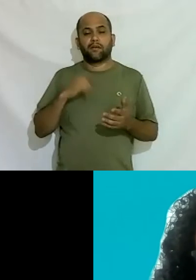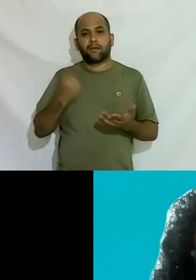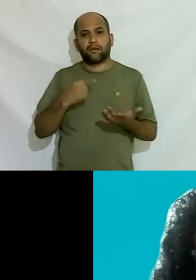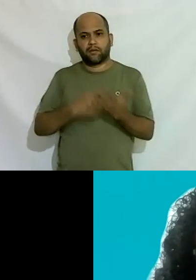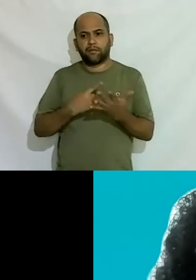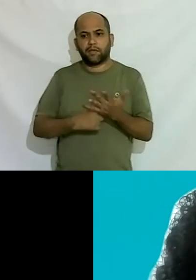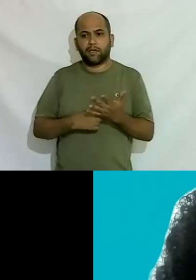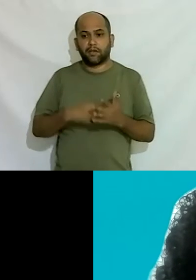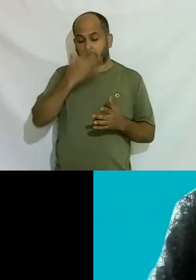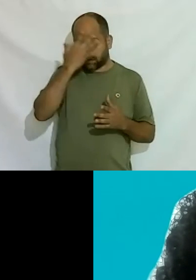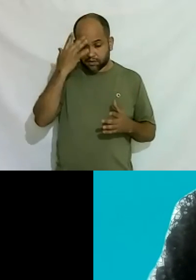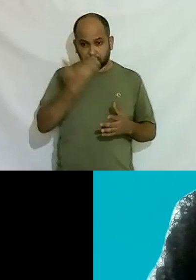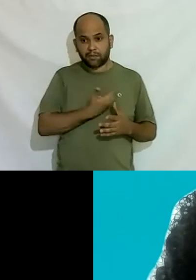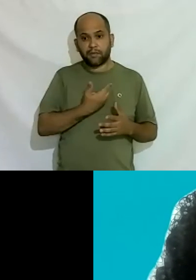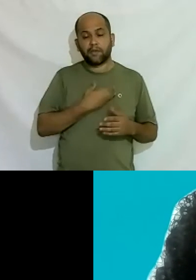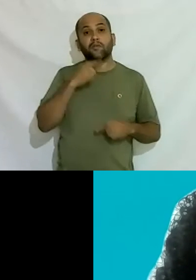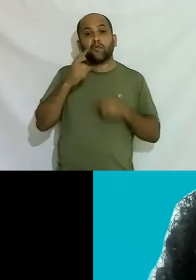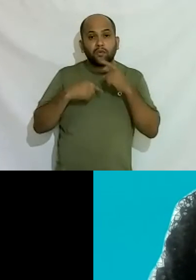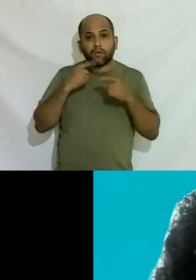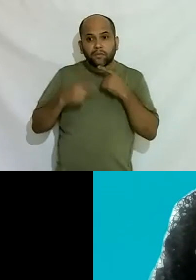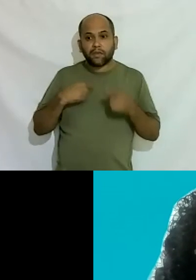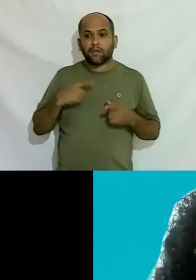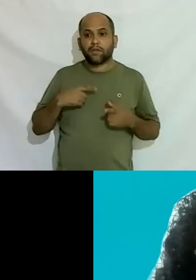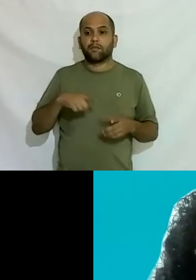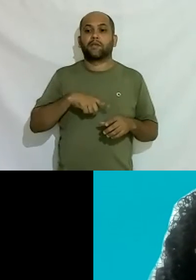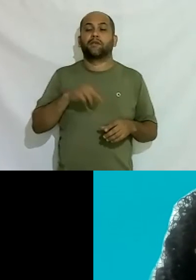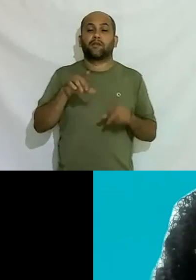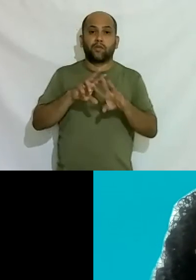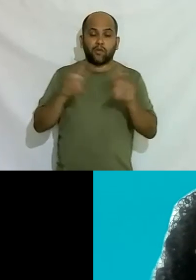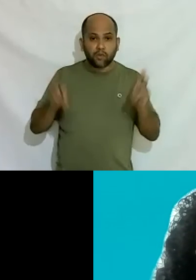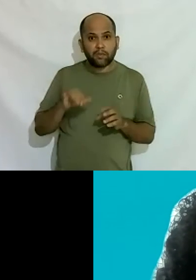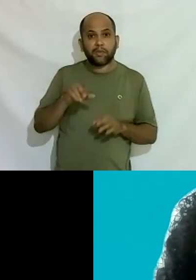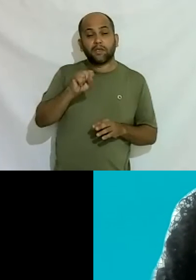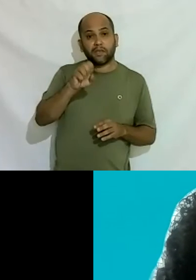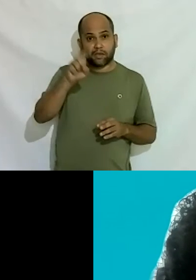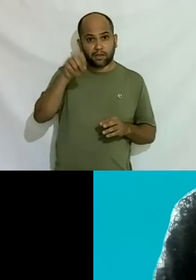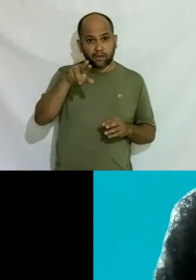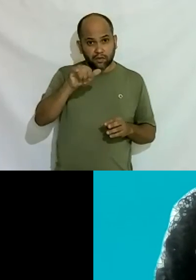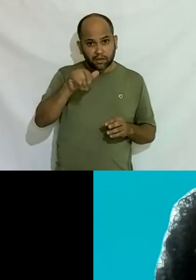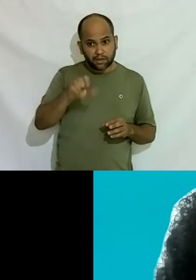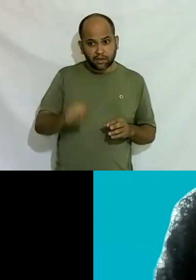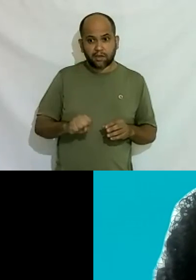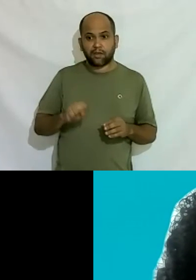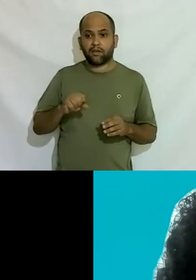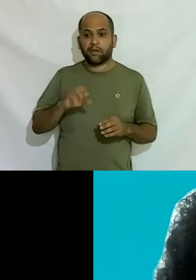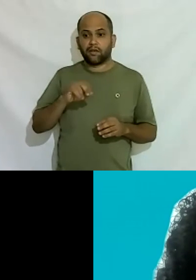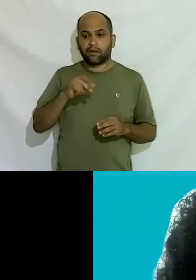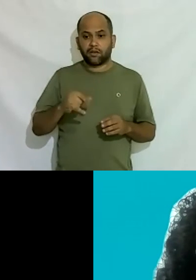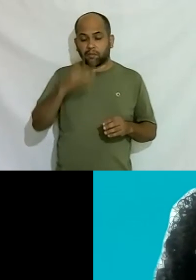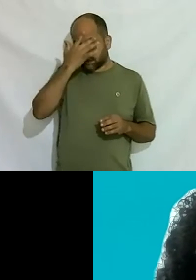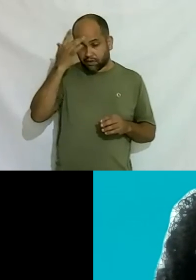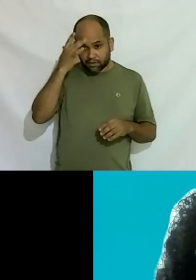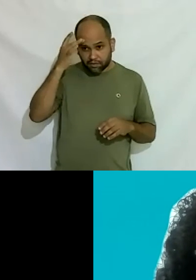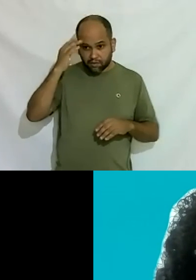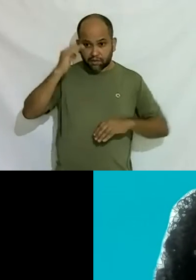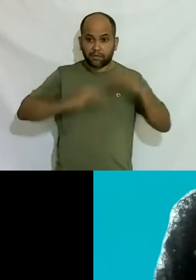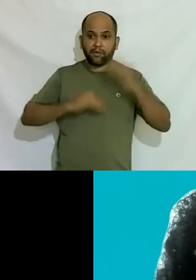alunos aí pessoas que tenham dúvida até com relação sexualidade orientação essas questões todas que eu sou especialista que quiserem